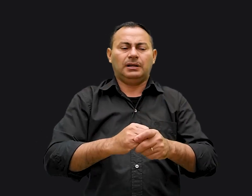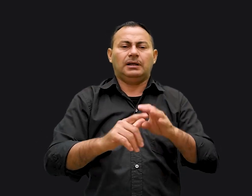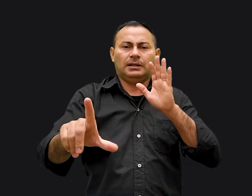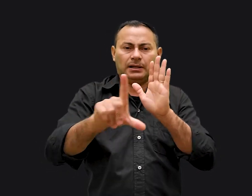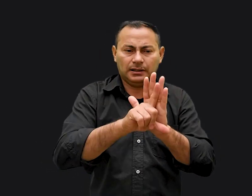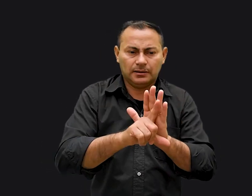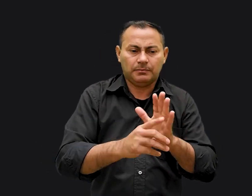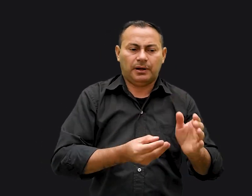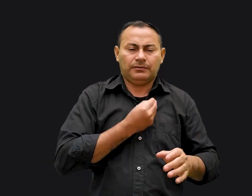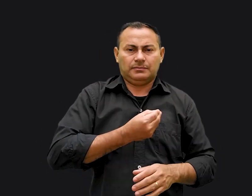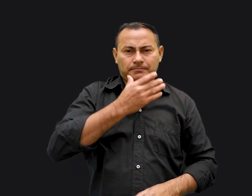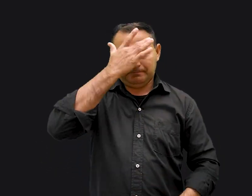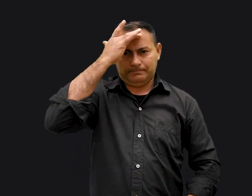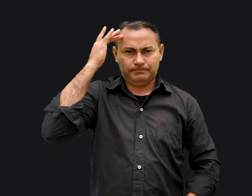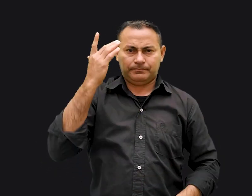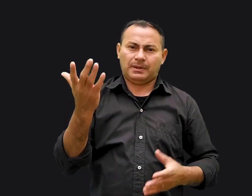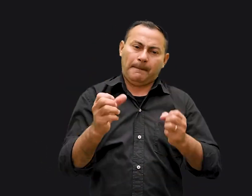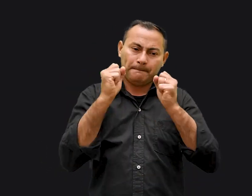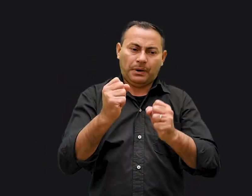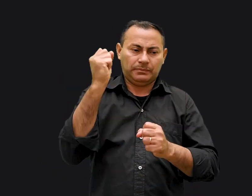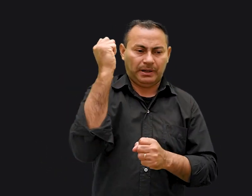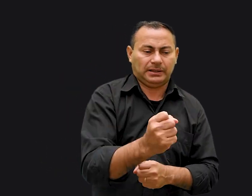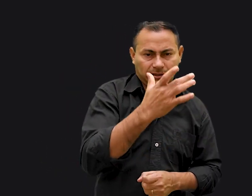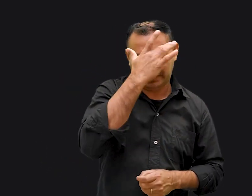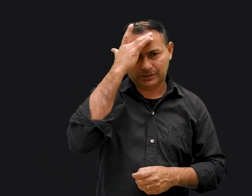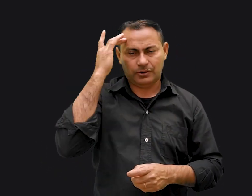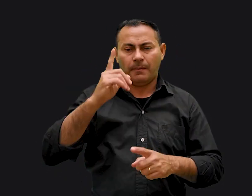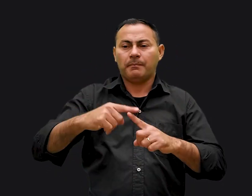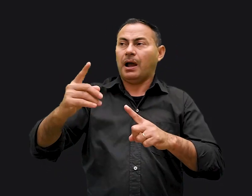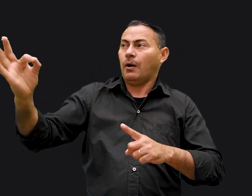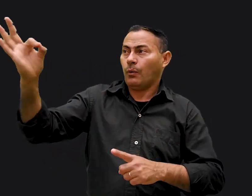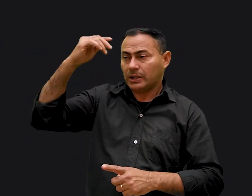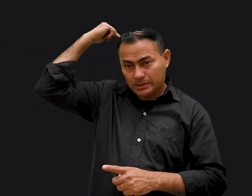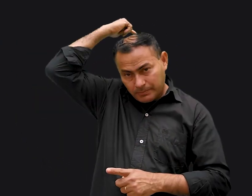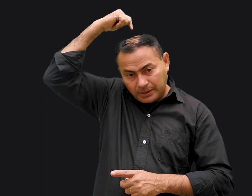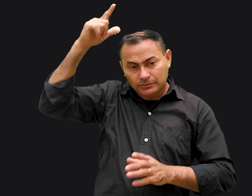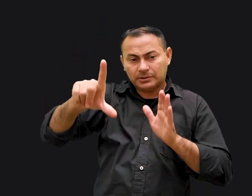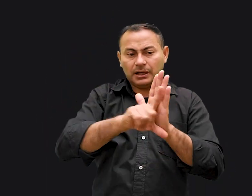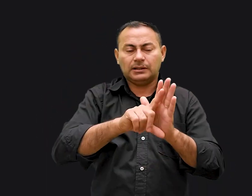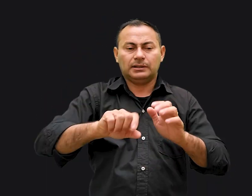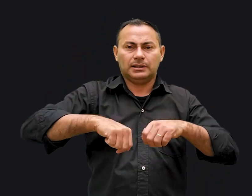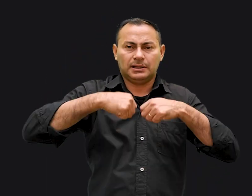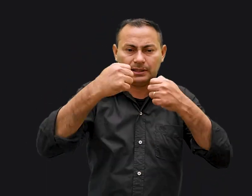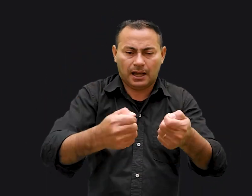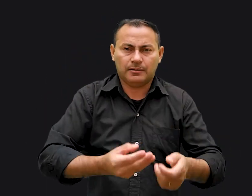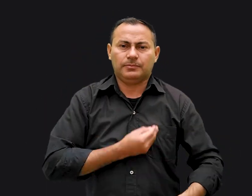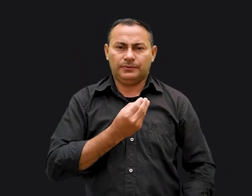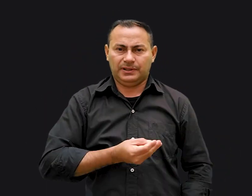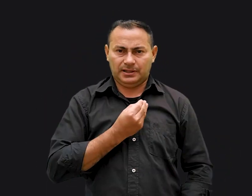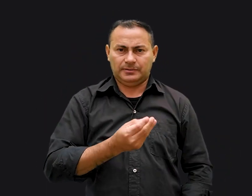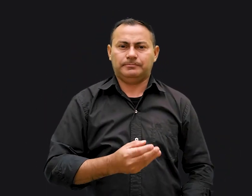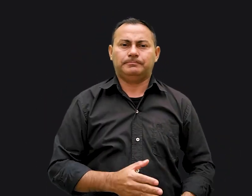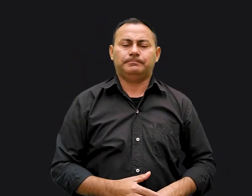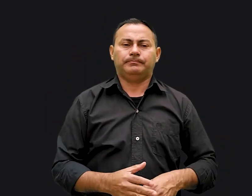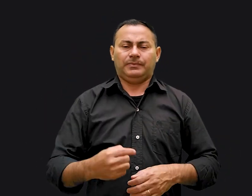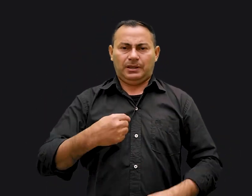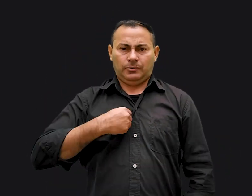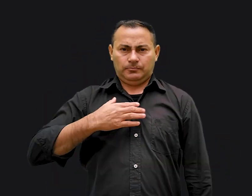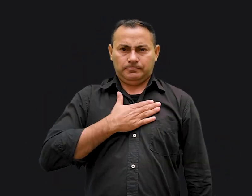legalista para a vida das pessoas, esta pode matar, mas o Espírito da lei pode dar vida. Eu gostaria